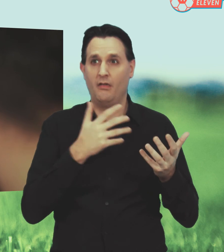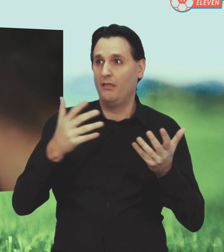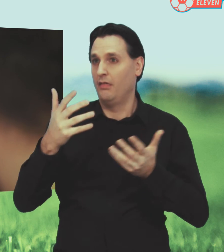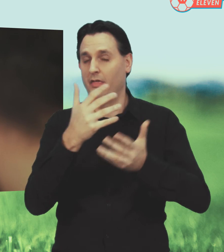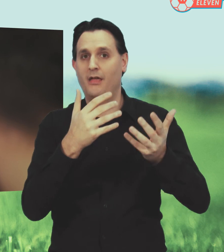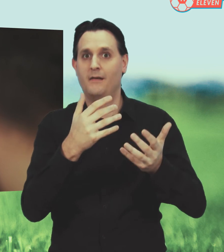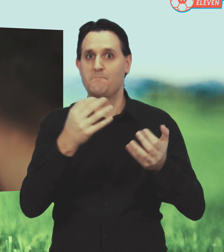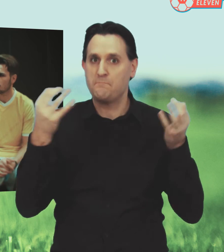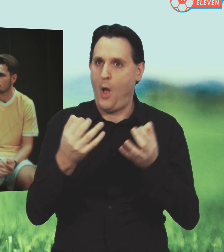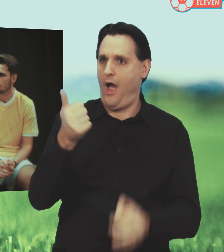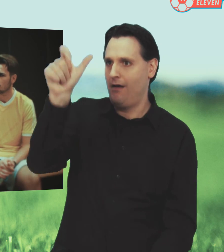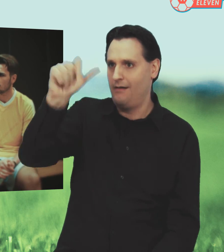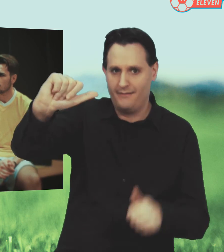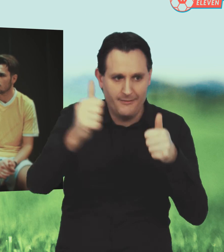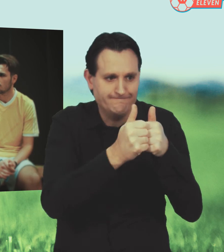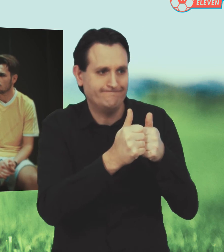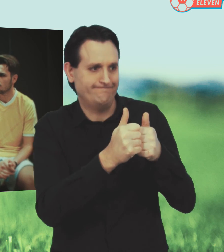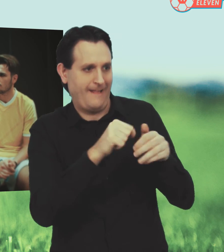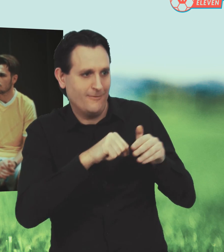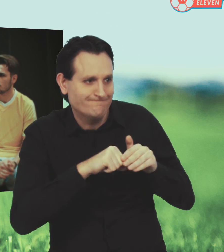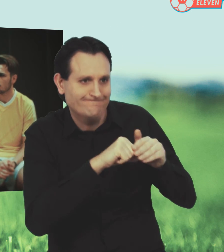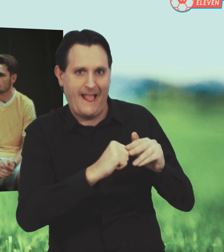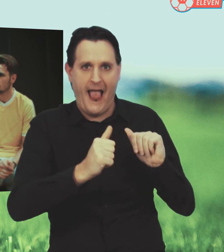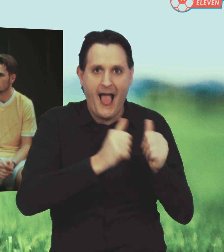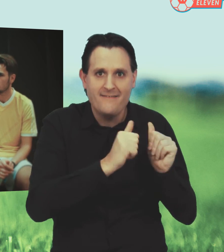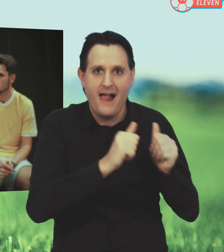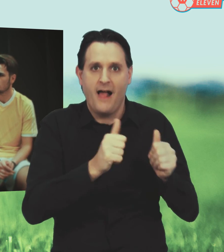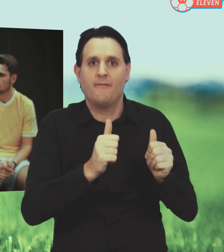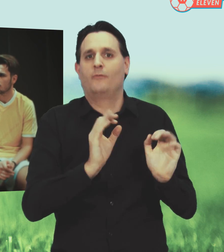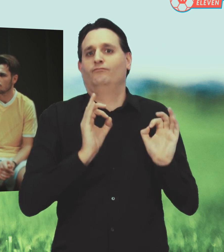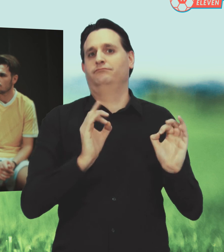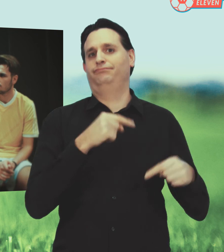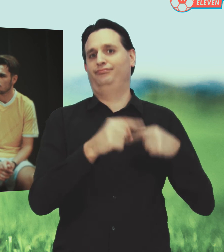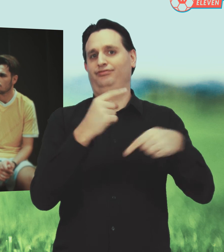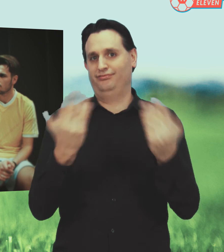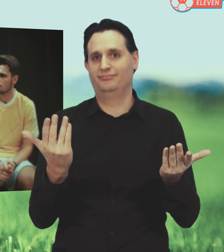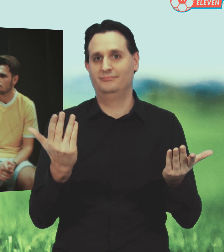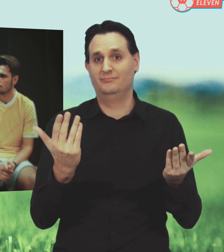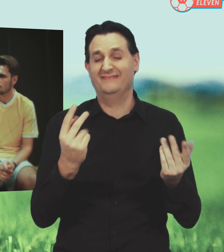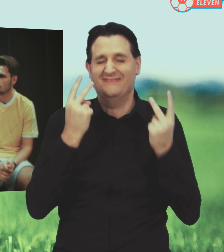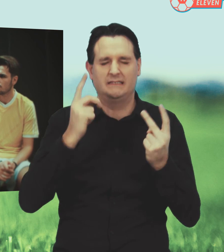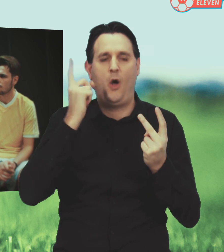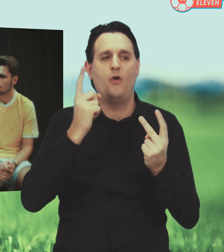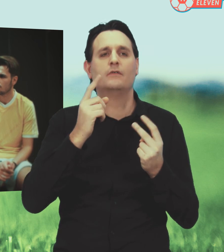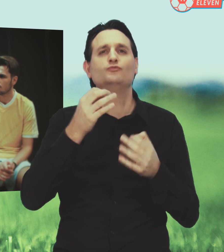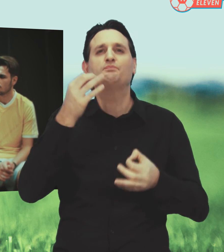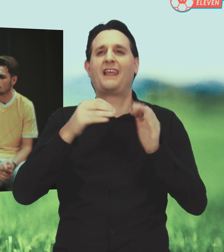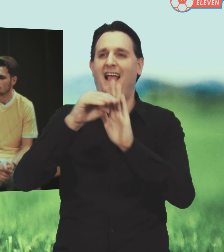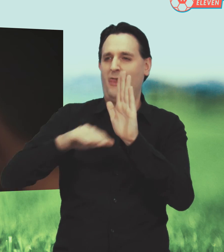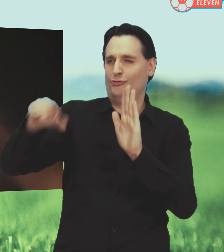das Gefühl gibst, dass die hier jemanden haben, der denen hilft und so, dann ist das, glaube ich, für die auch einfacher. Aber man